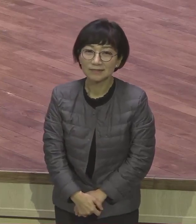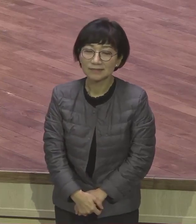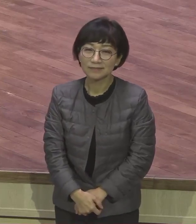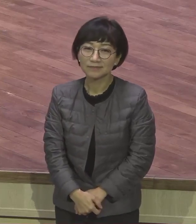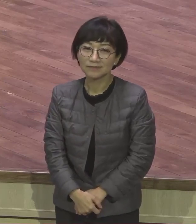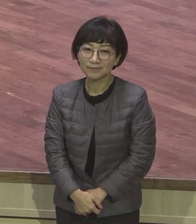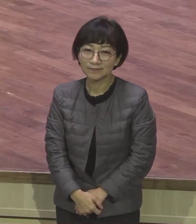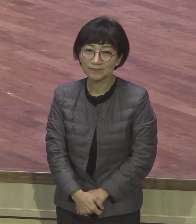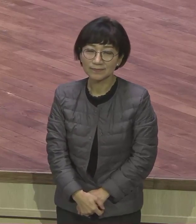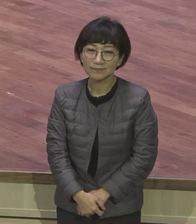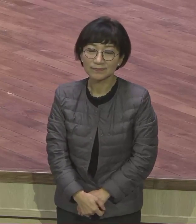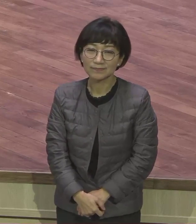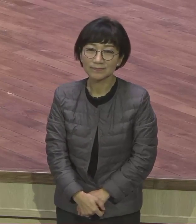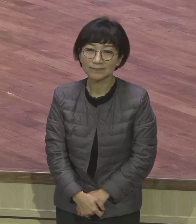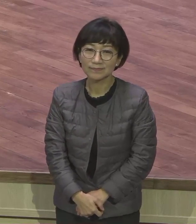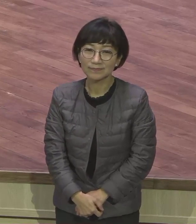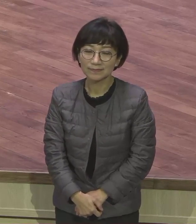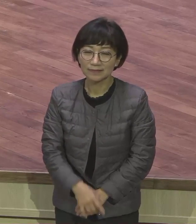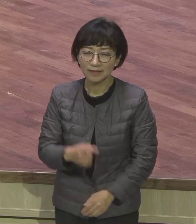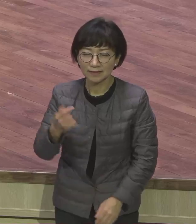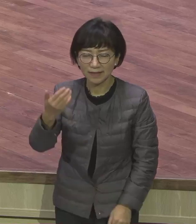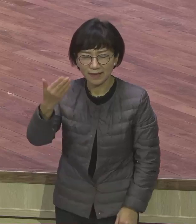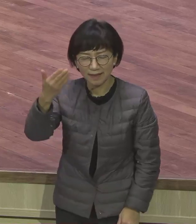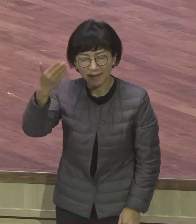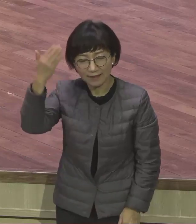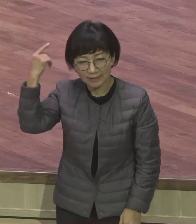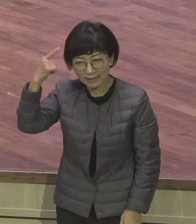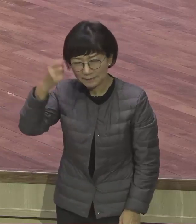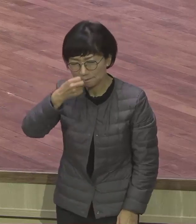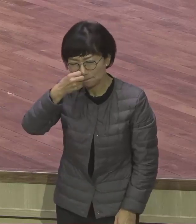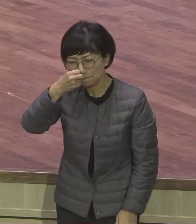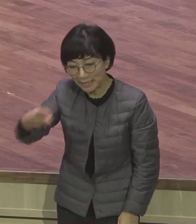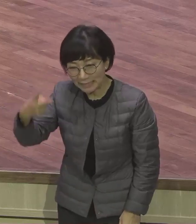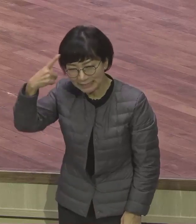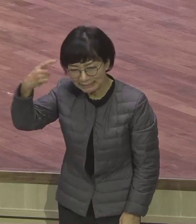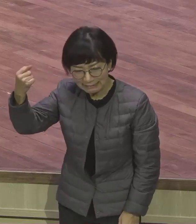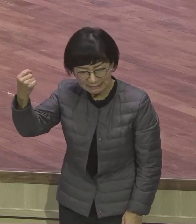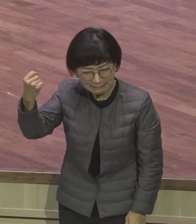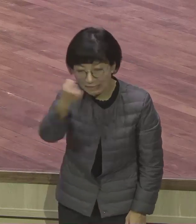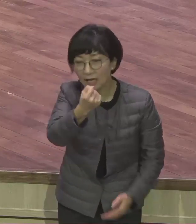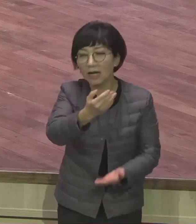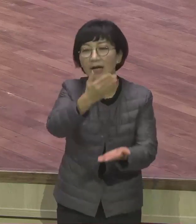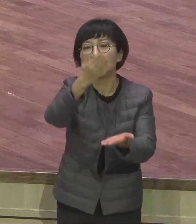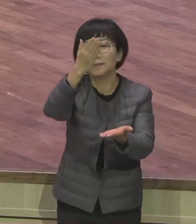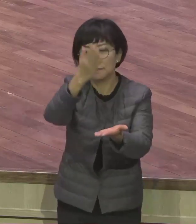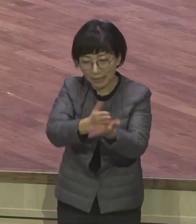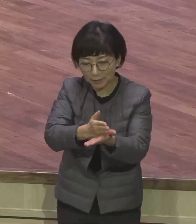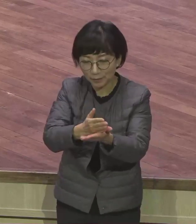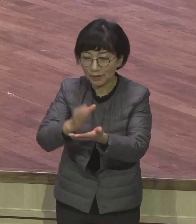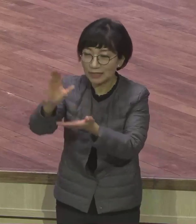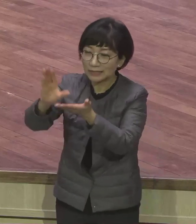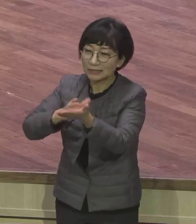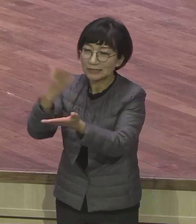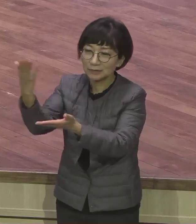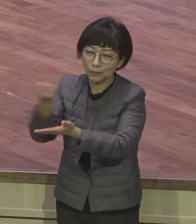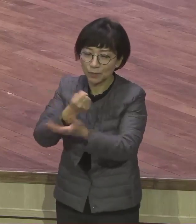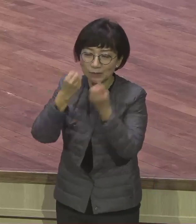여러분 옛 털을 깨고 새 털을 갖추는 그리스도의 안경 끼시 바랍니다 우리 연경 모든